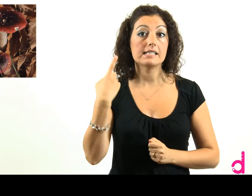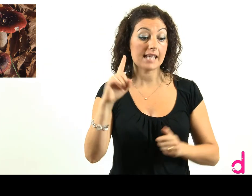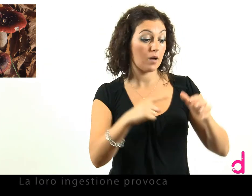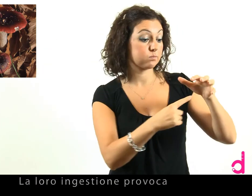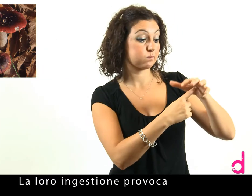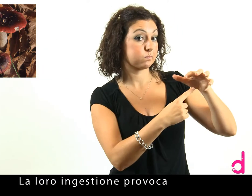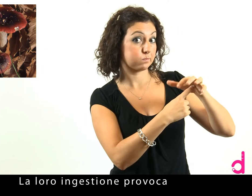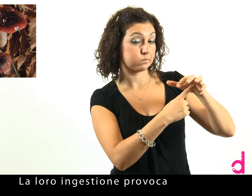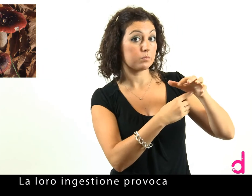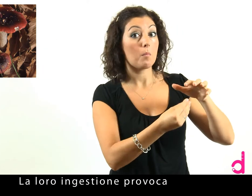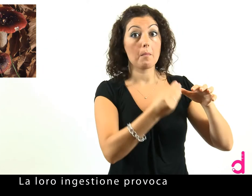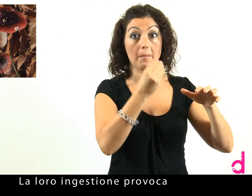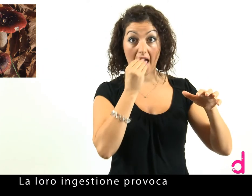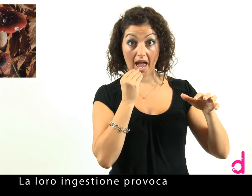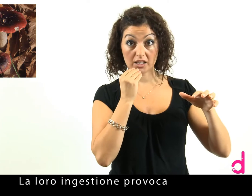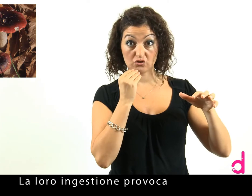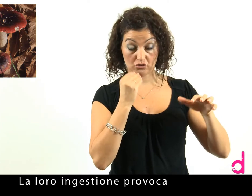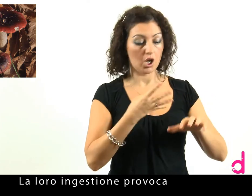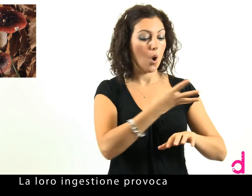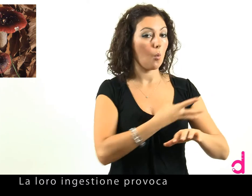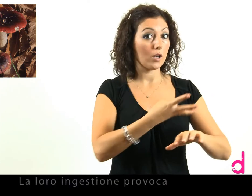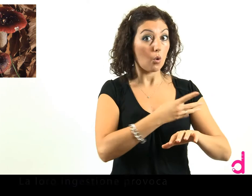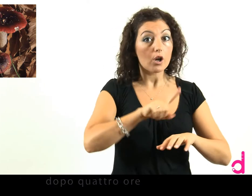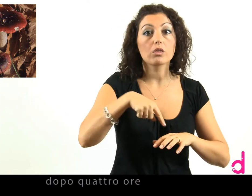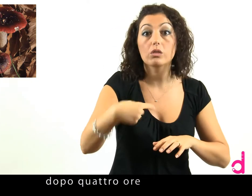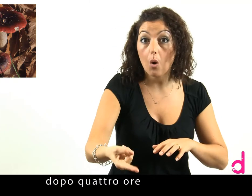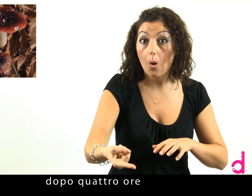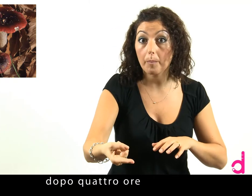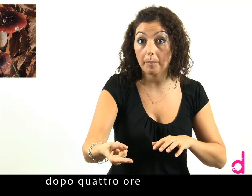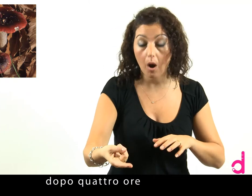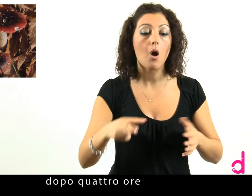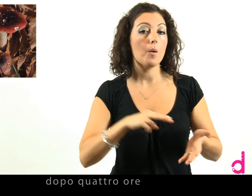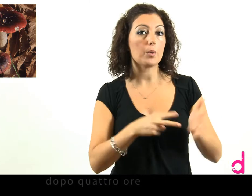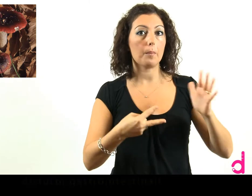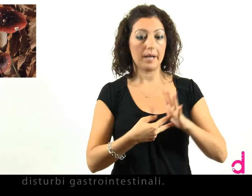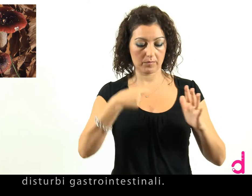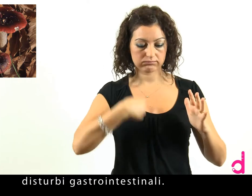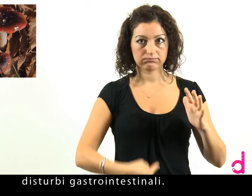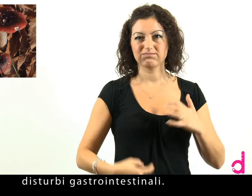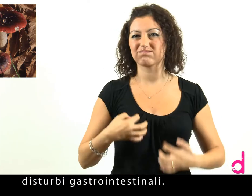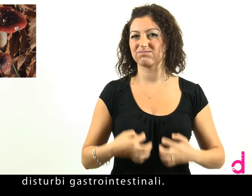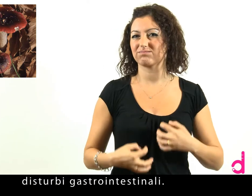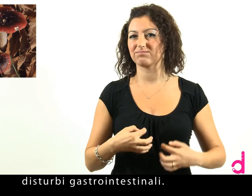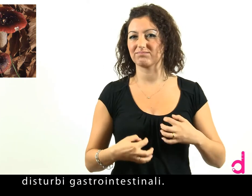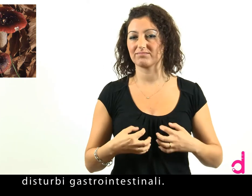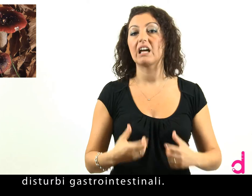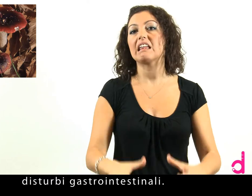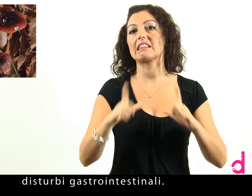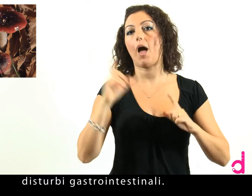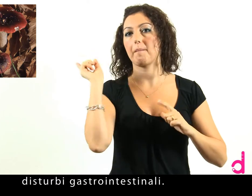La loro ingestione provoca, dopo 4 ore, disturbi gastrointestinali.